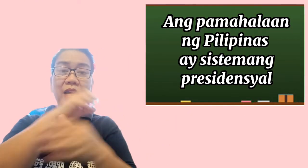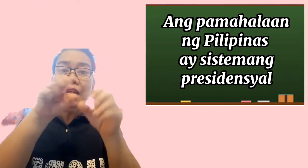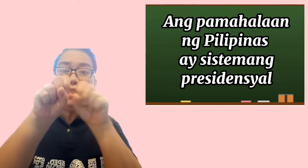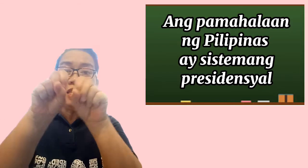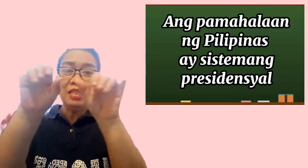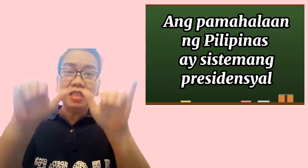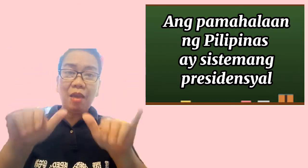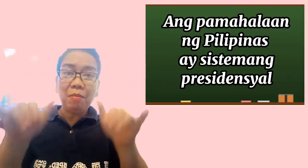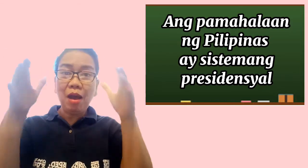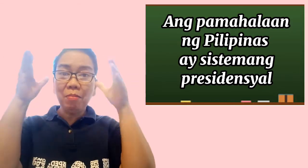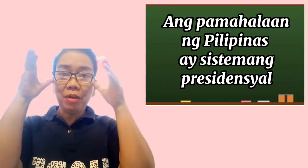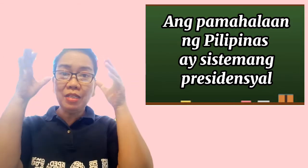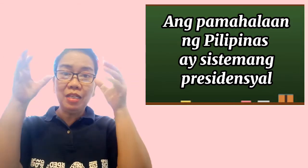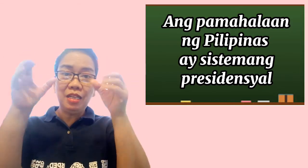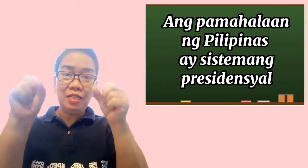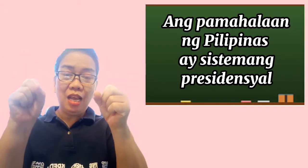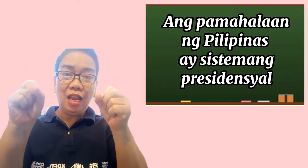sistemang presidensyal.